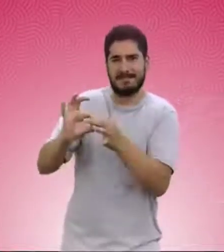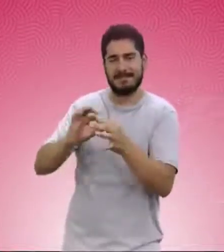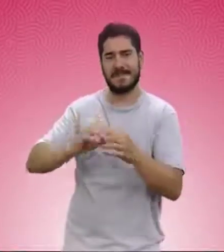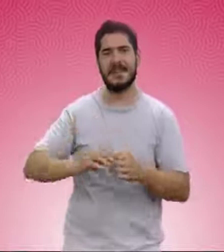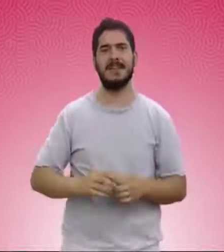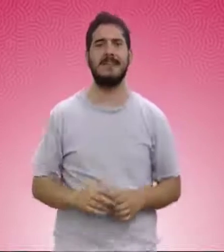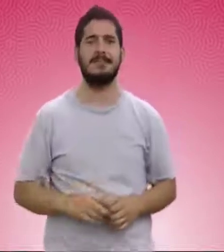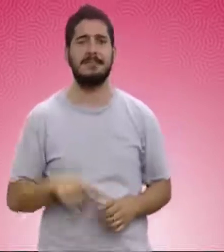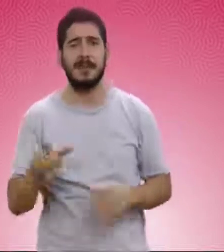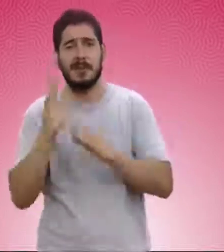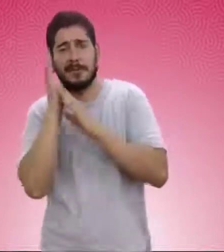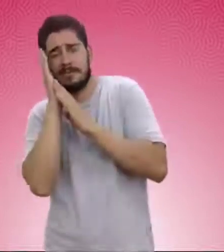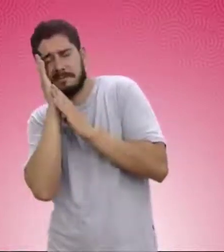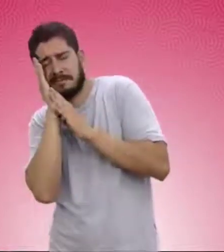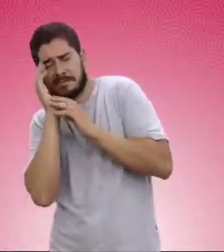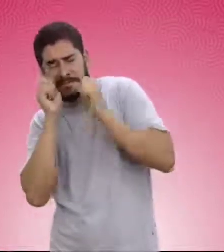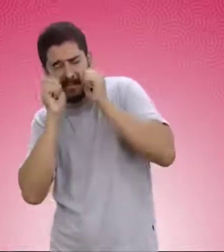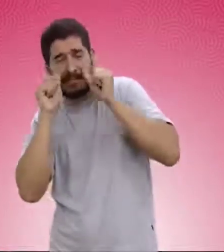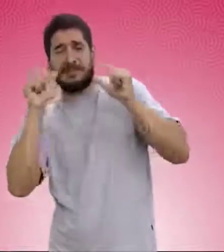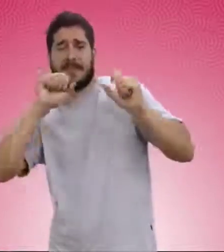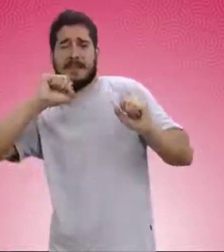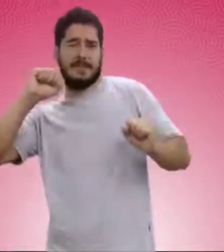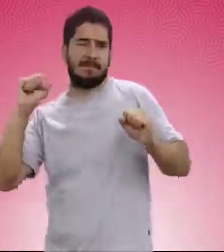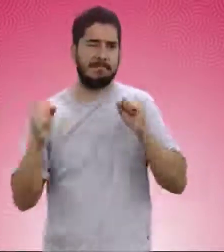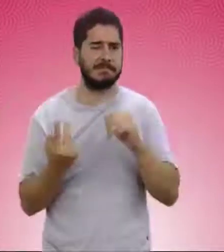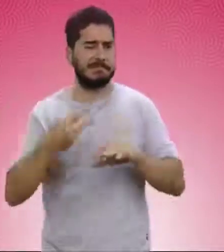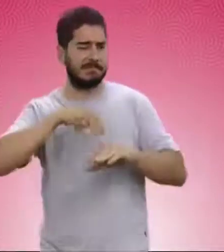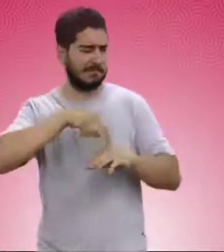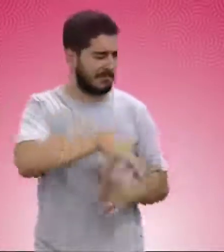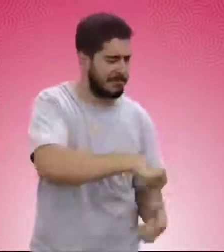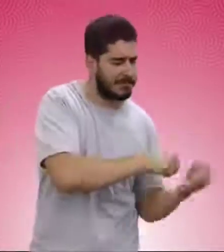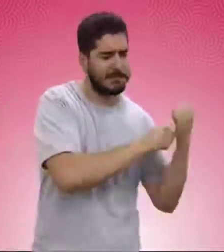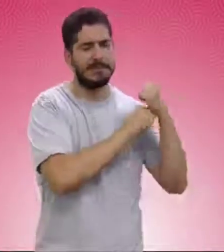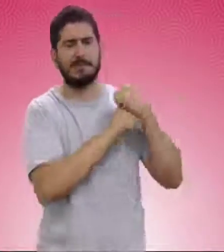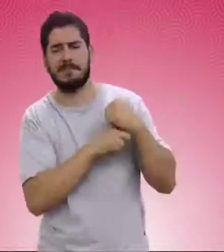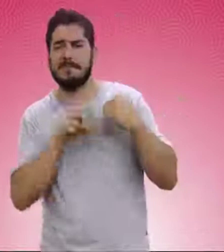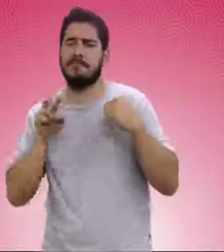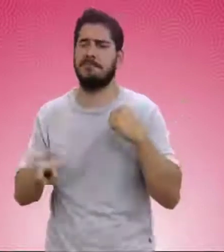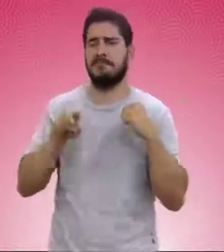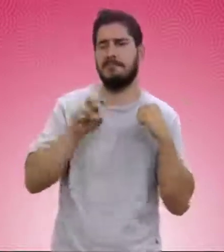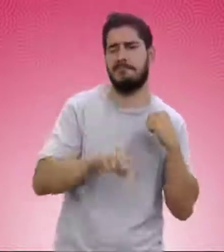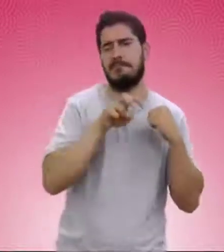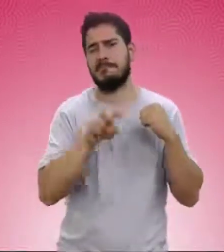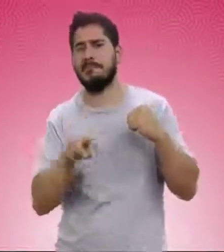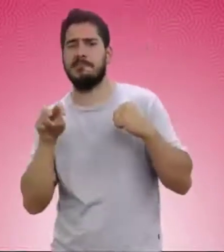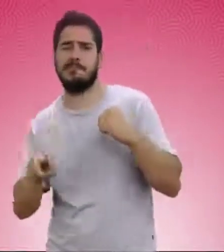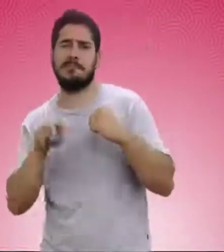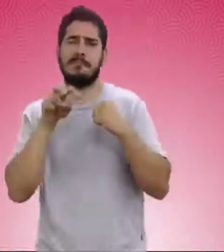Y el joven se despierta, se levanta, toma el animal y sigue caminando. Cuando va llegando a su casa, ve